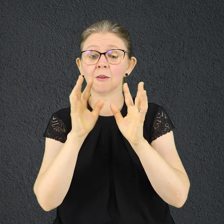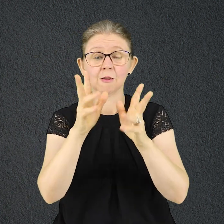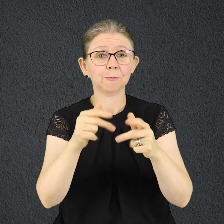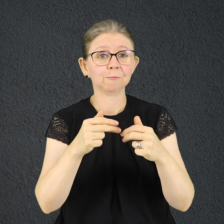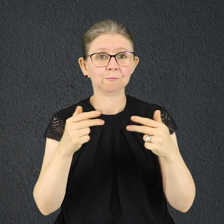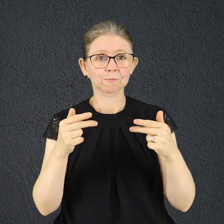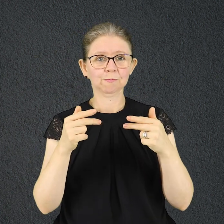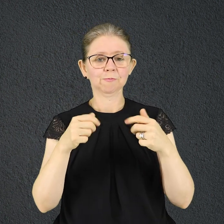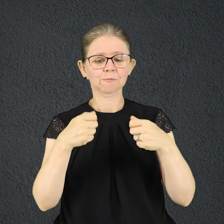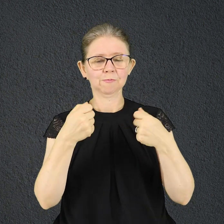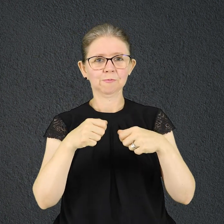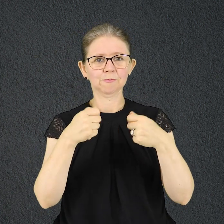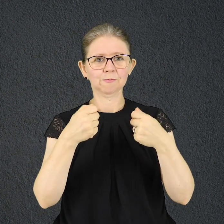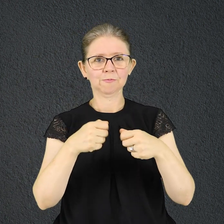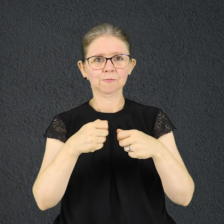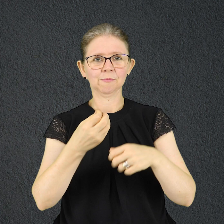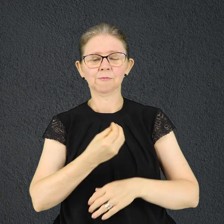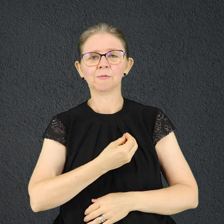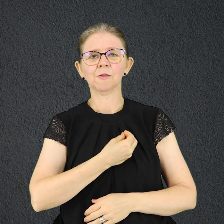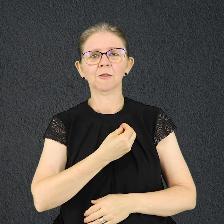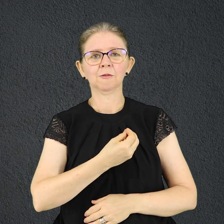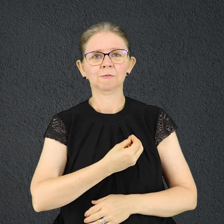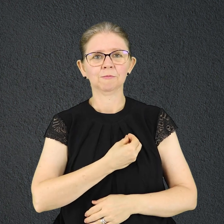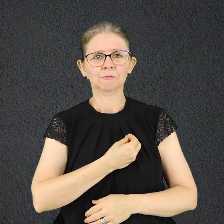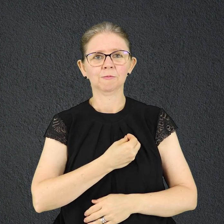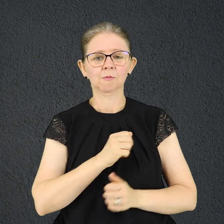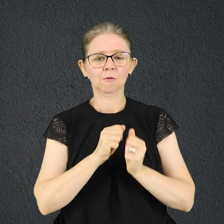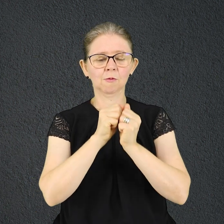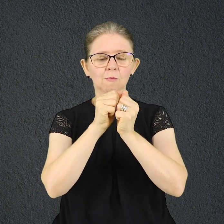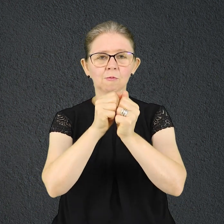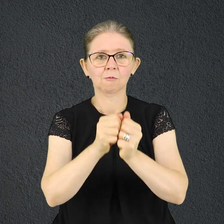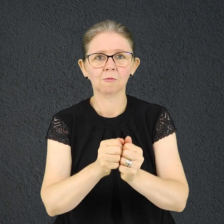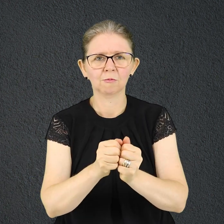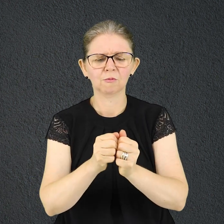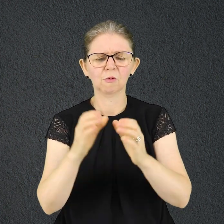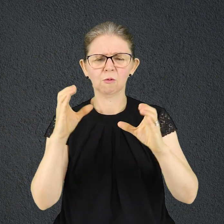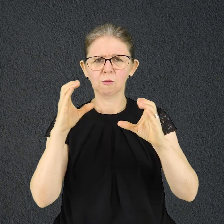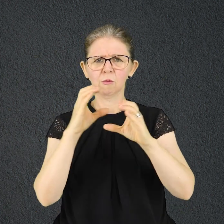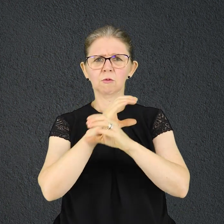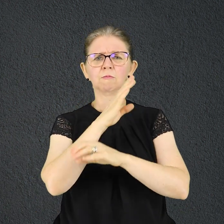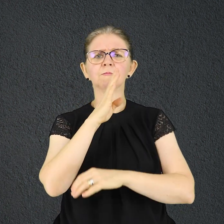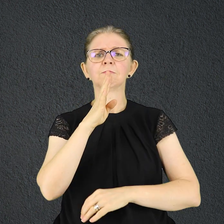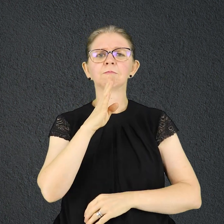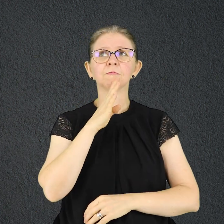piedade por meio do pleno conhecimento daquele que nos chamou para a sua própria glória e virtude.